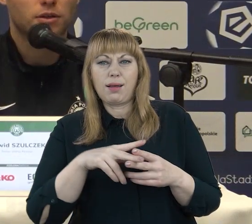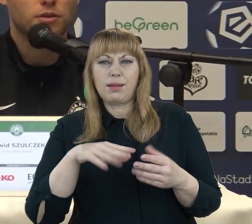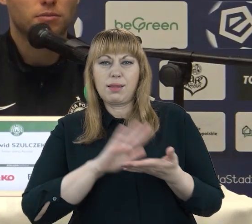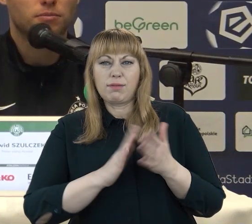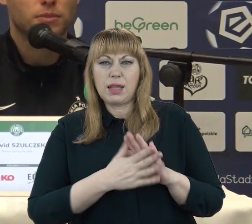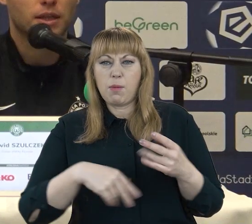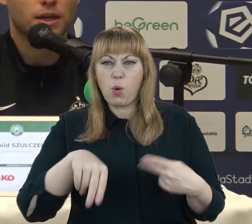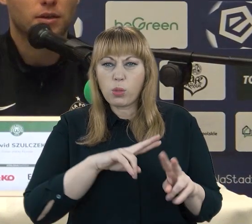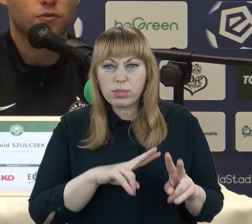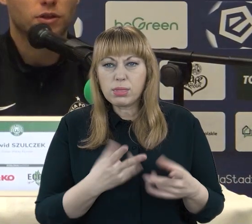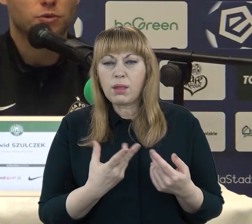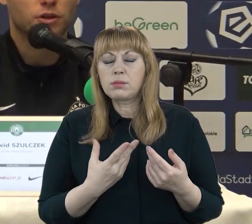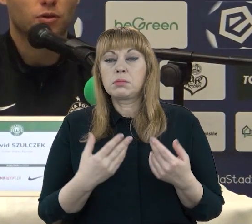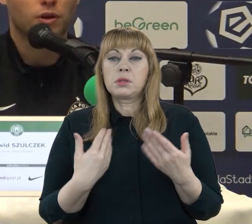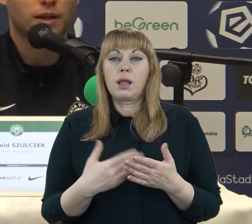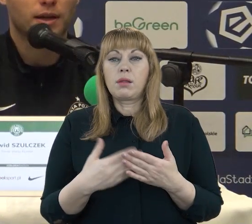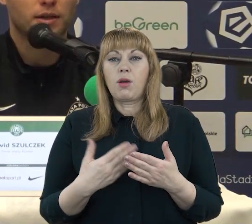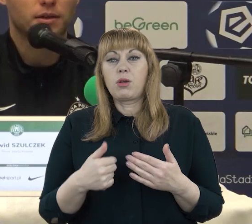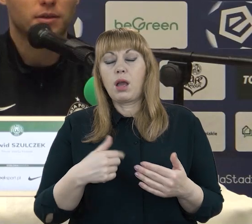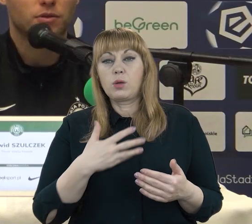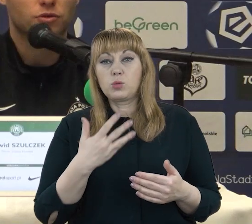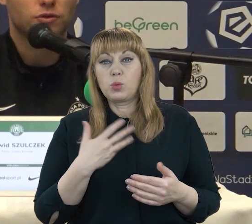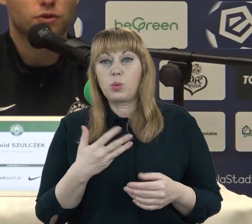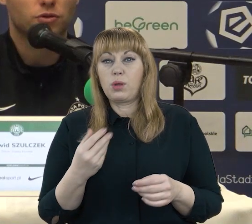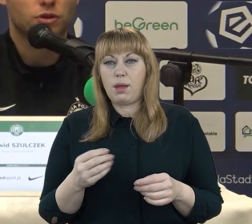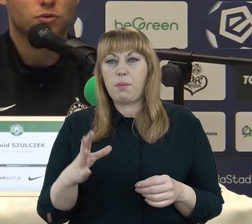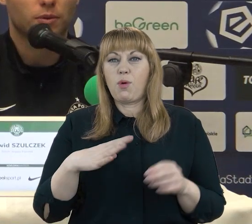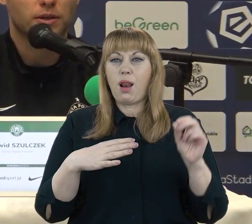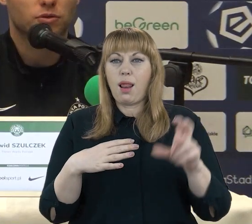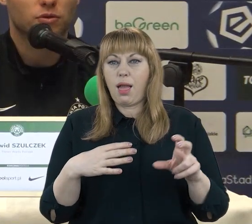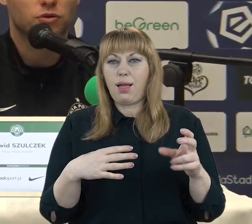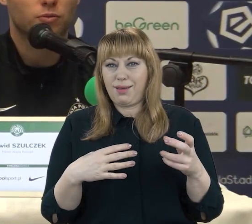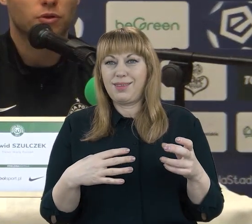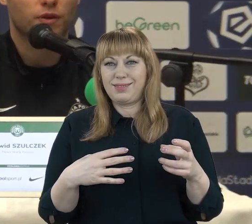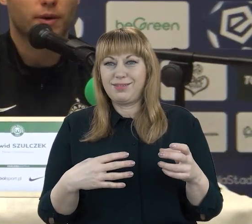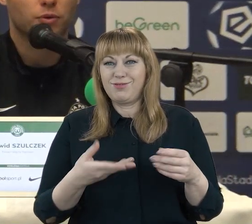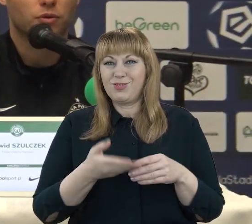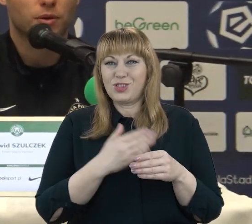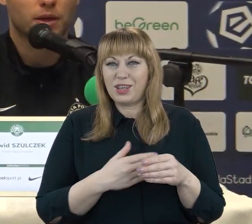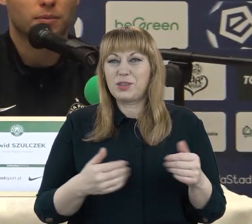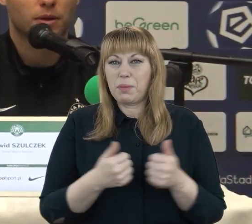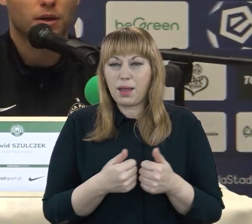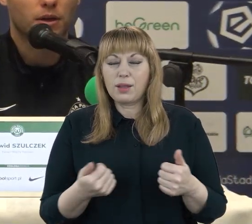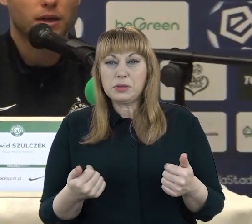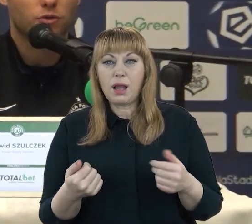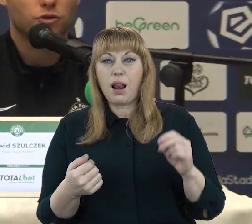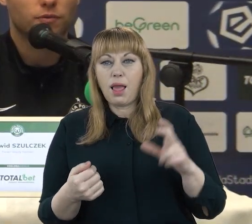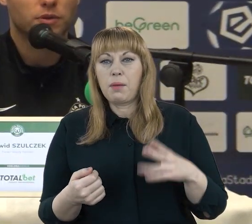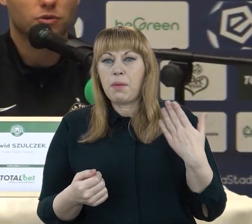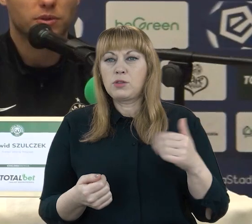I generalnie uważam, że o ile Lech to rzeczywiście drużyna, która bardzo zdominowała pod kątem takim jakościowym zresztą